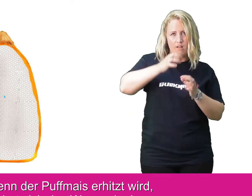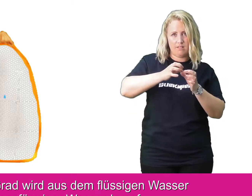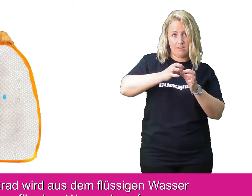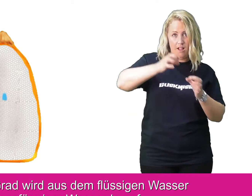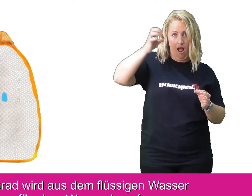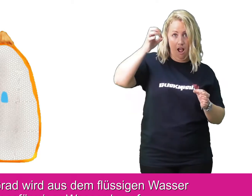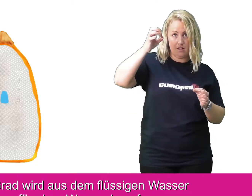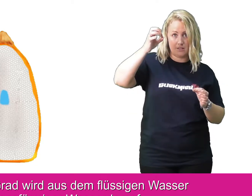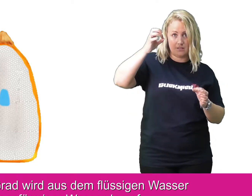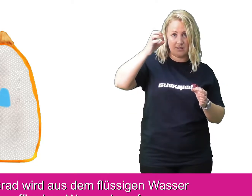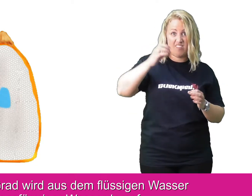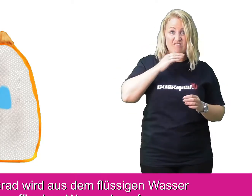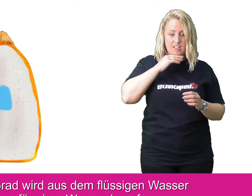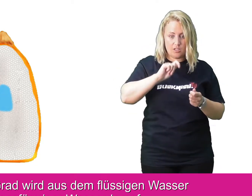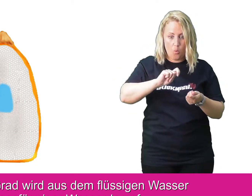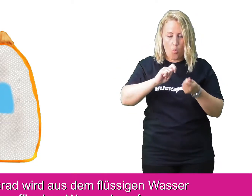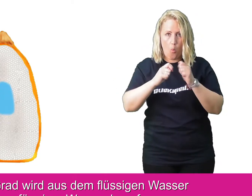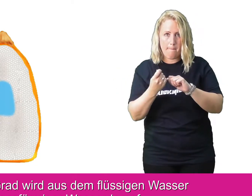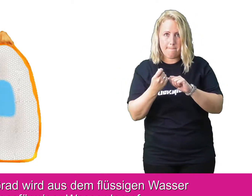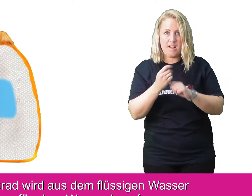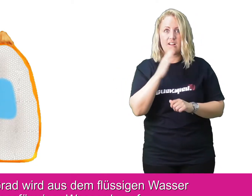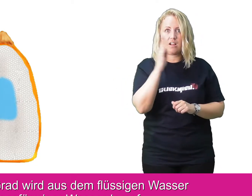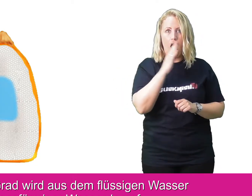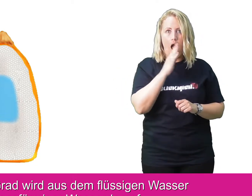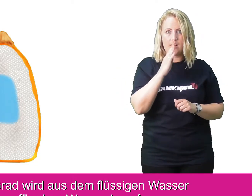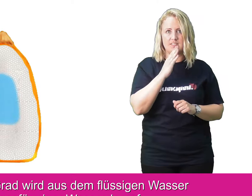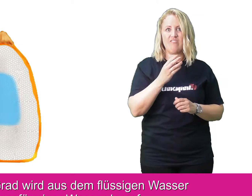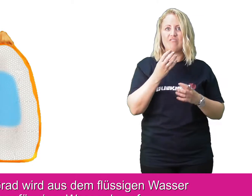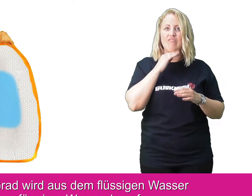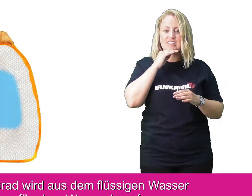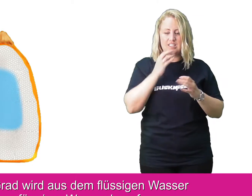Ab 100 Grad wird aus dem flüssigen Wasser gasförmiger Wasserdampf.